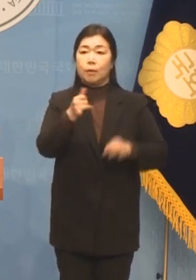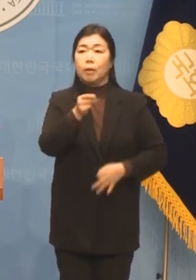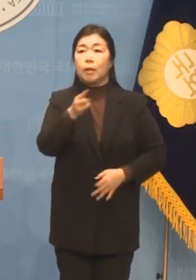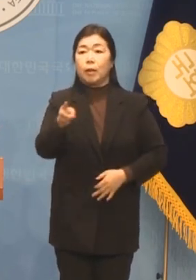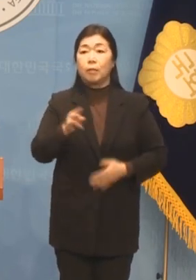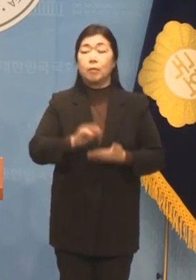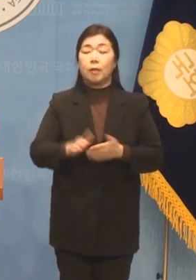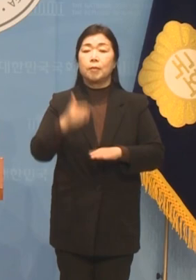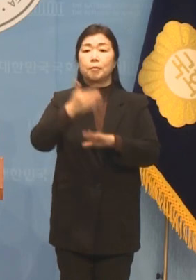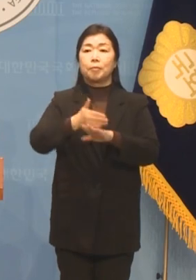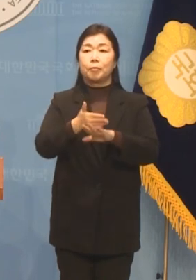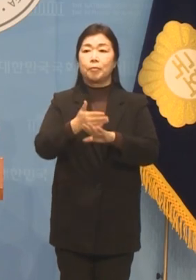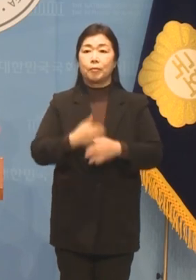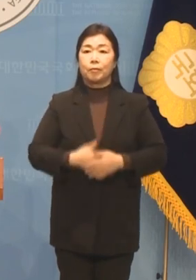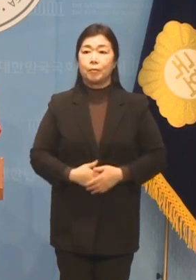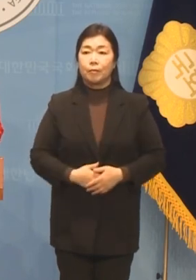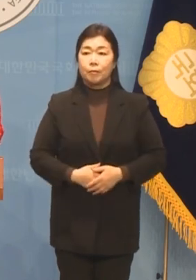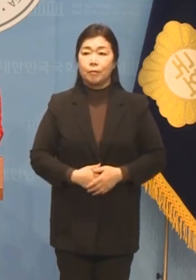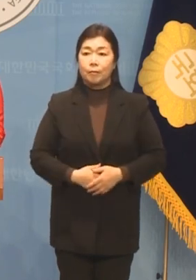감사합니다